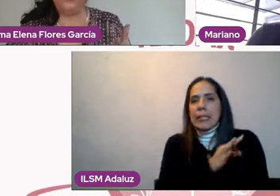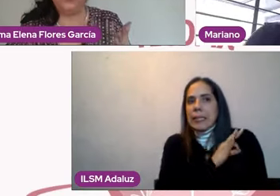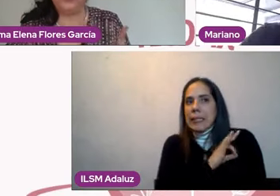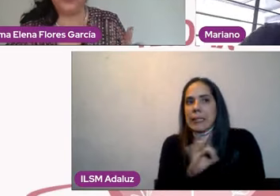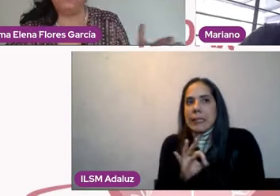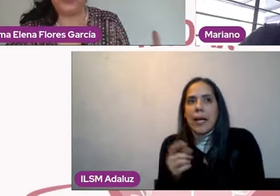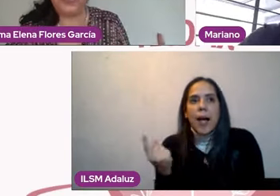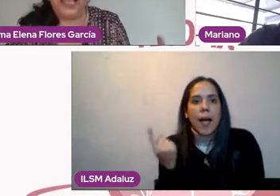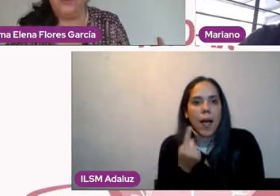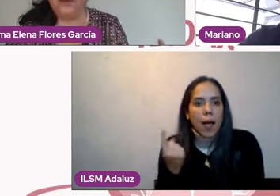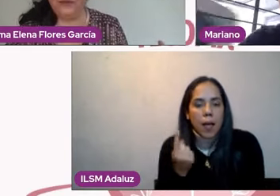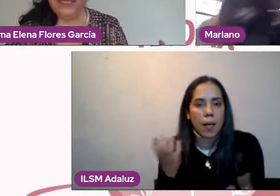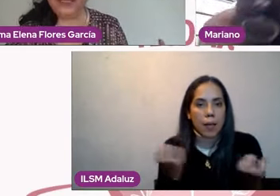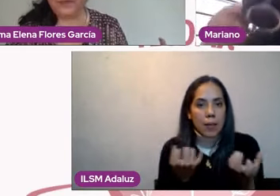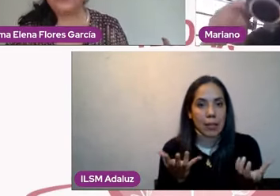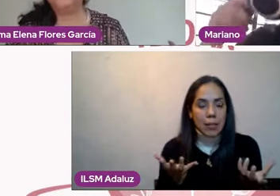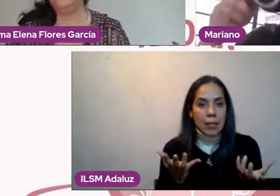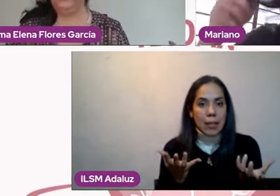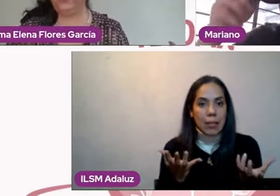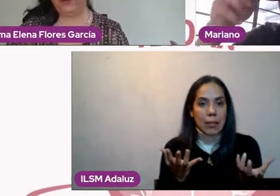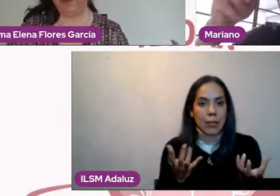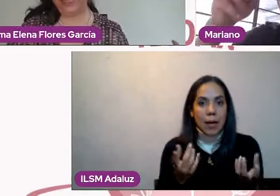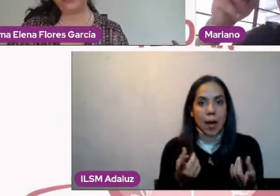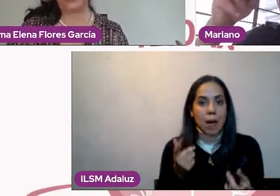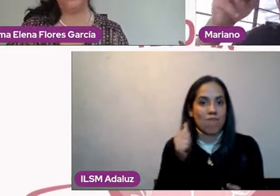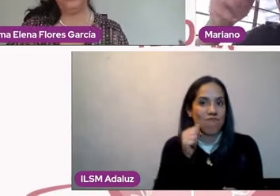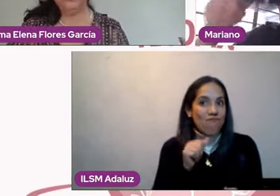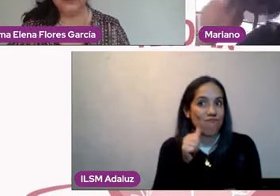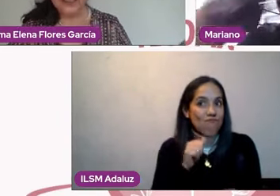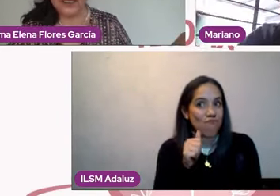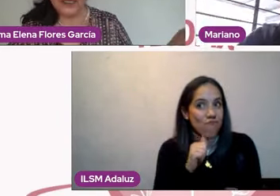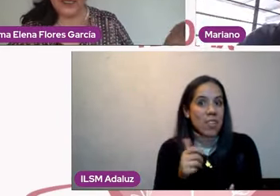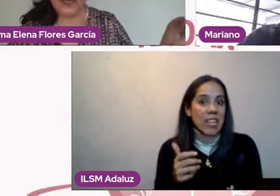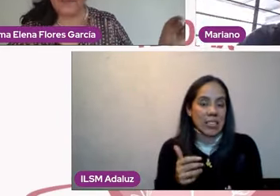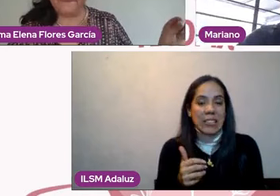sí tiene muy claro este vacío parental